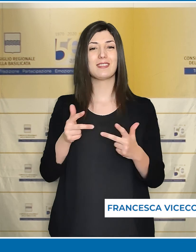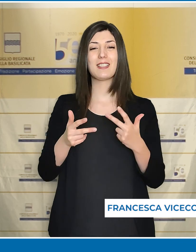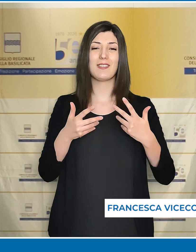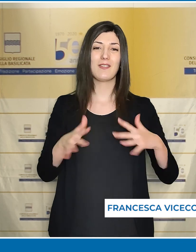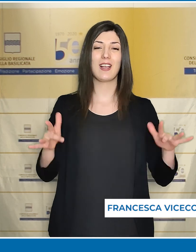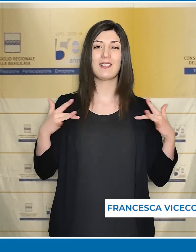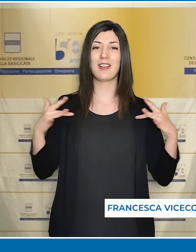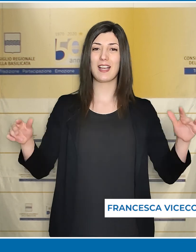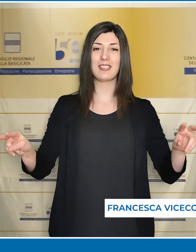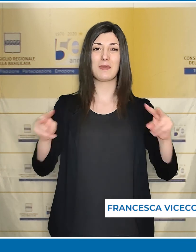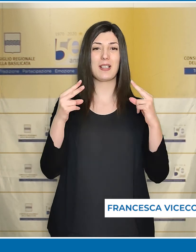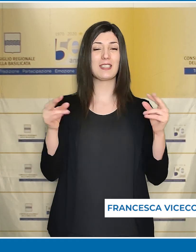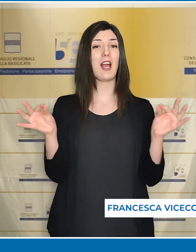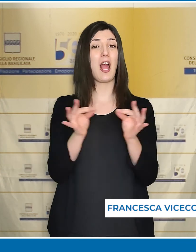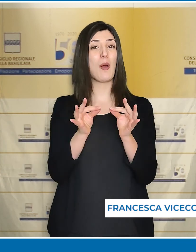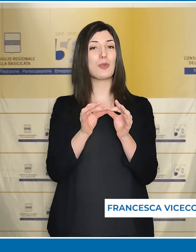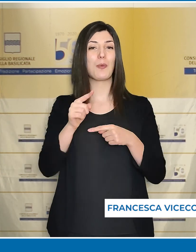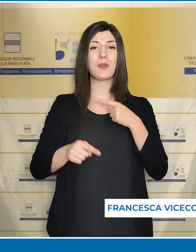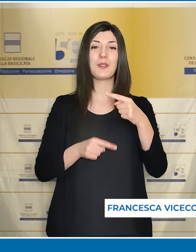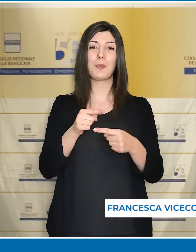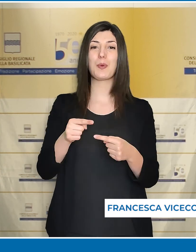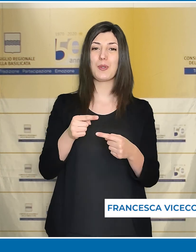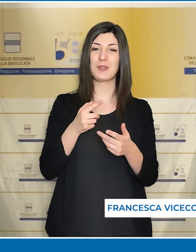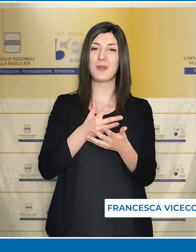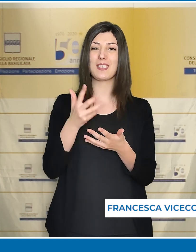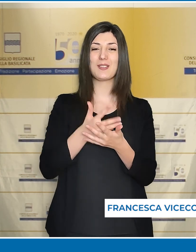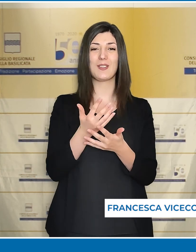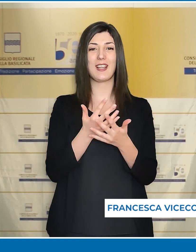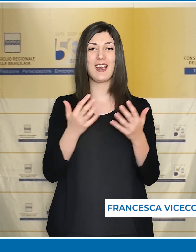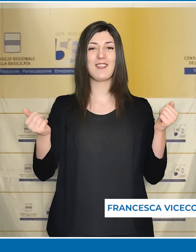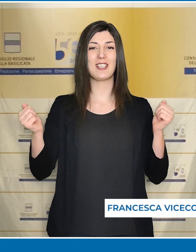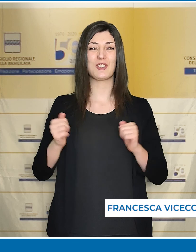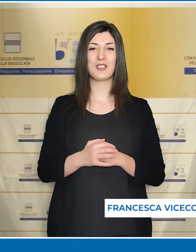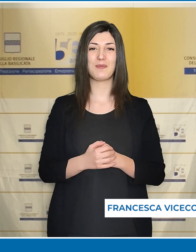grazie per l'attenzione, l'appuntamento e per la prossima edizione.